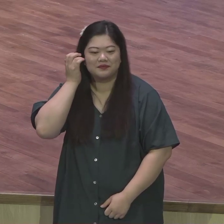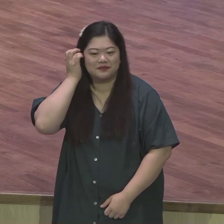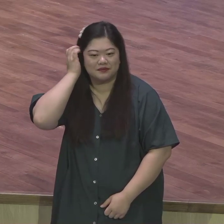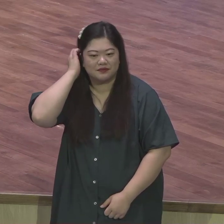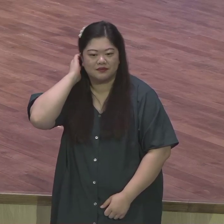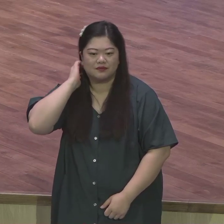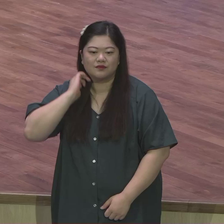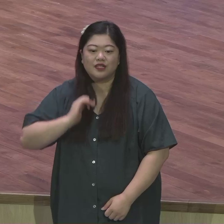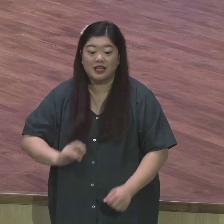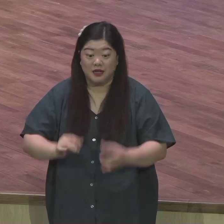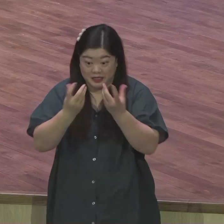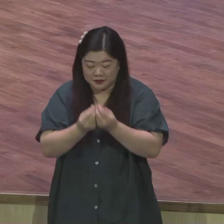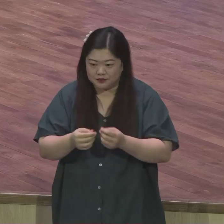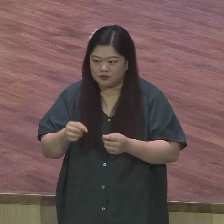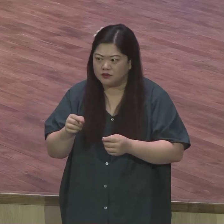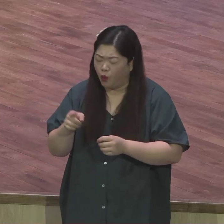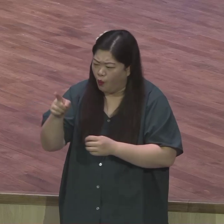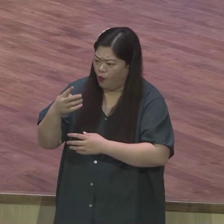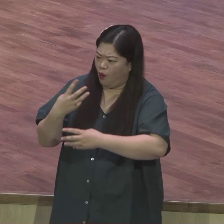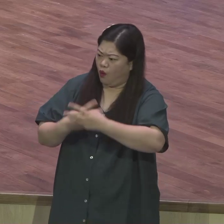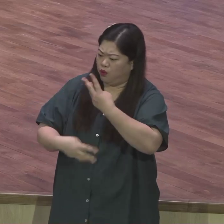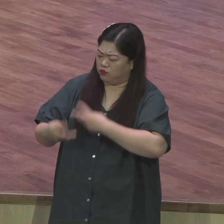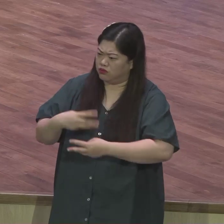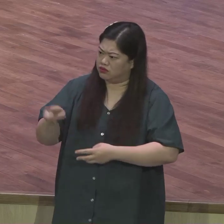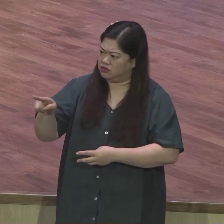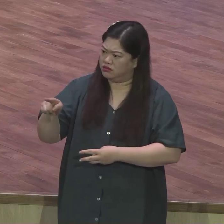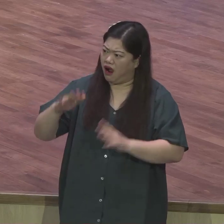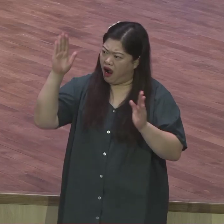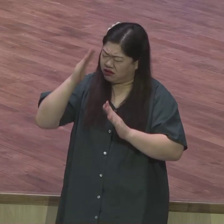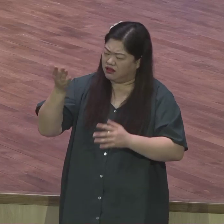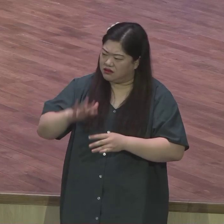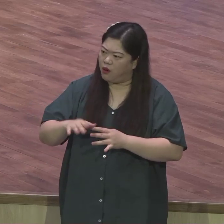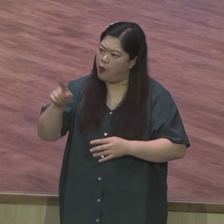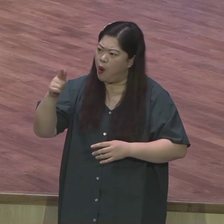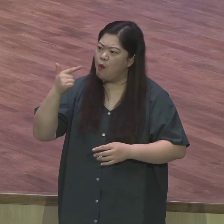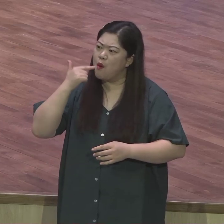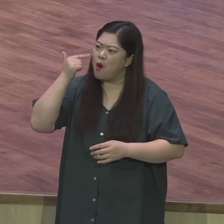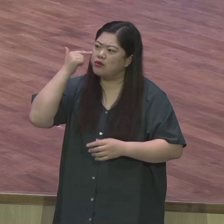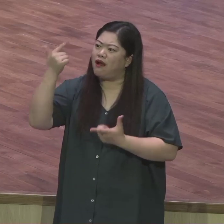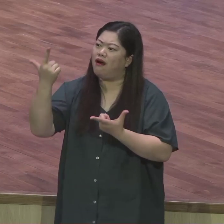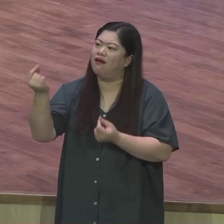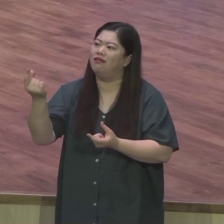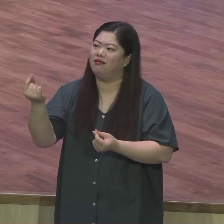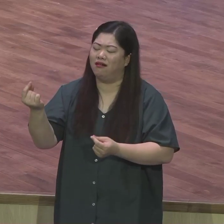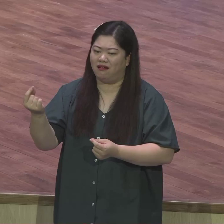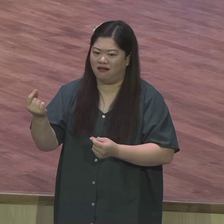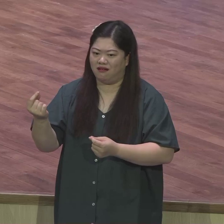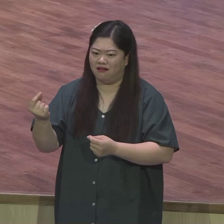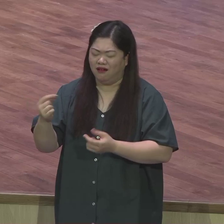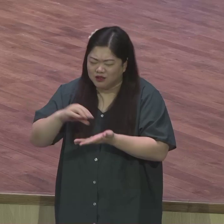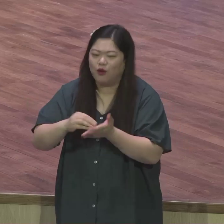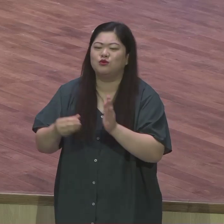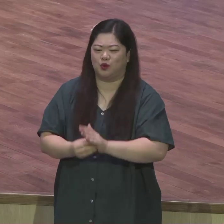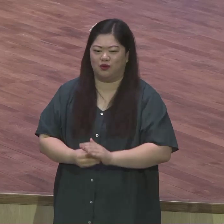친구는 학생인데 어쨌든 목사 같네 그런 소리 들어야 돼요 목사 같다 목사